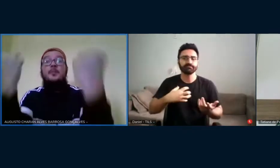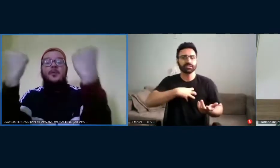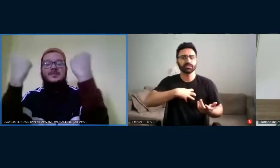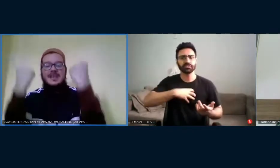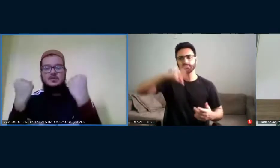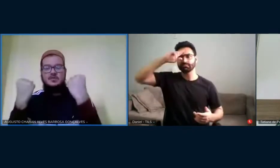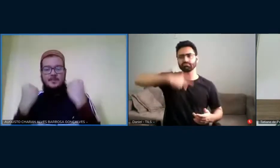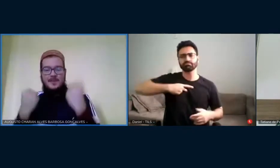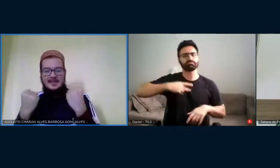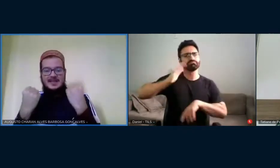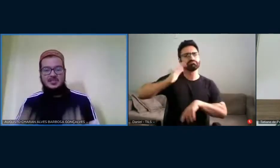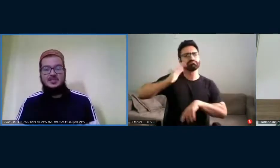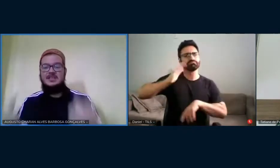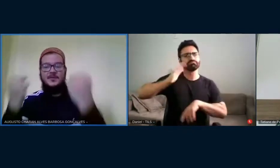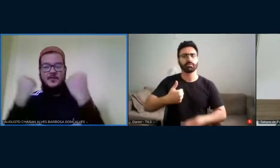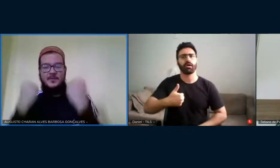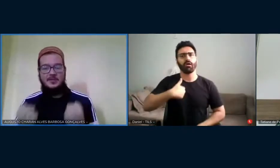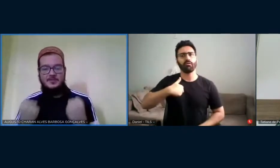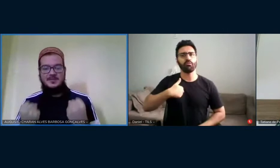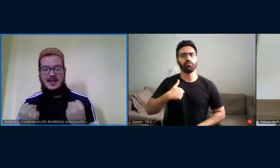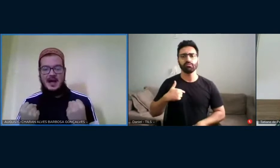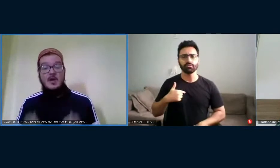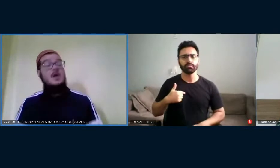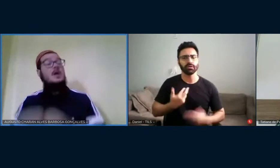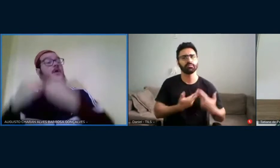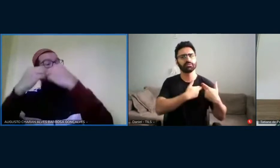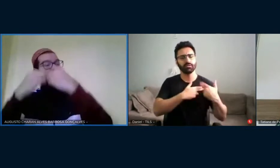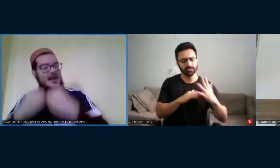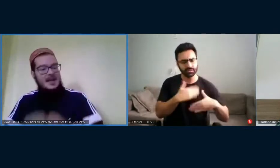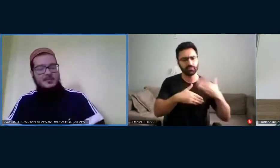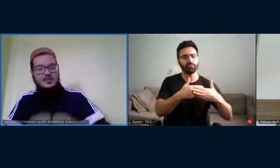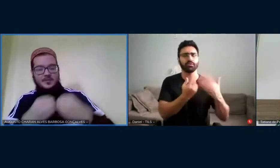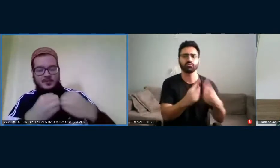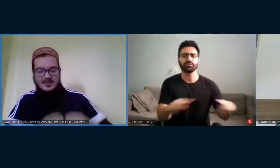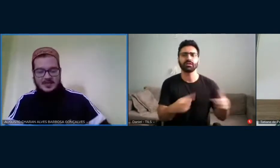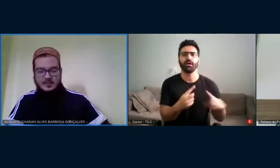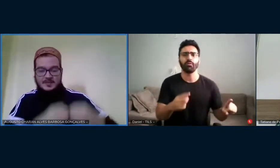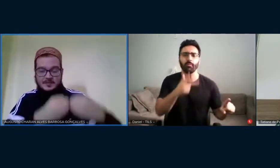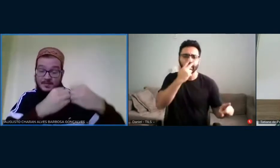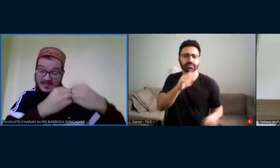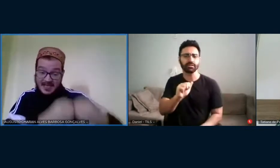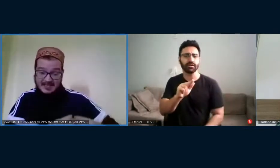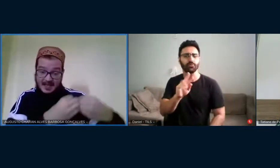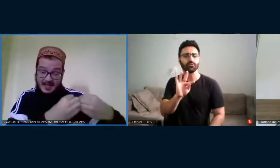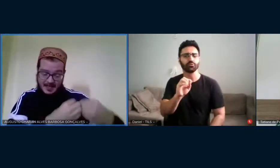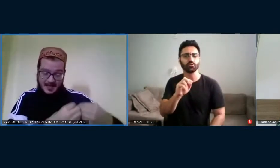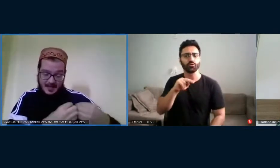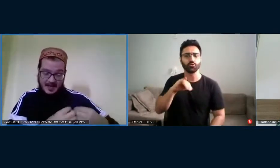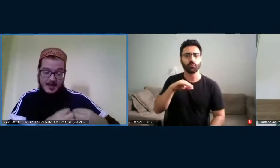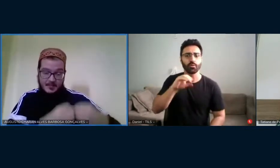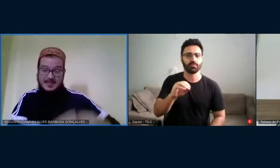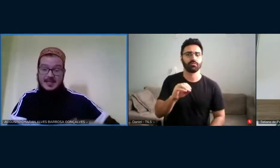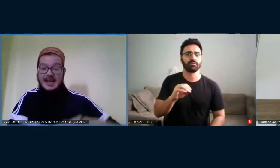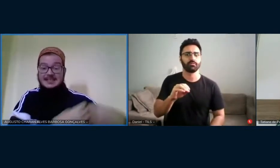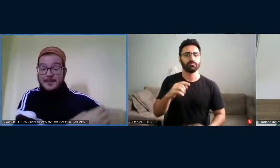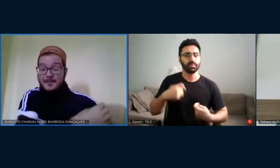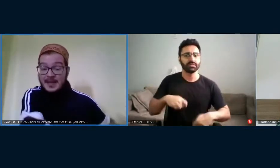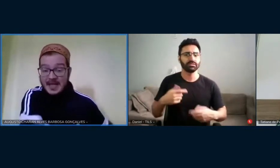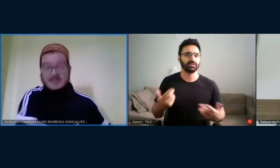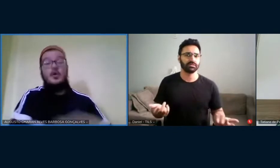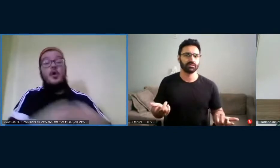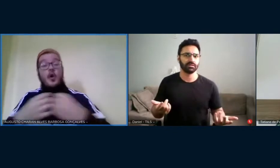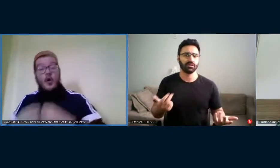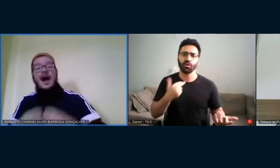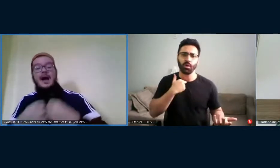seu próprio processo de aprendizagem e desenvolvimento musical, nós estaremos produzindo seres musicais